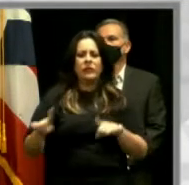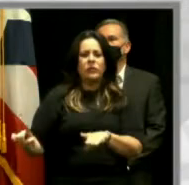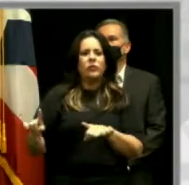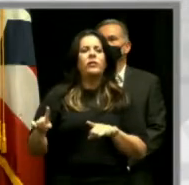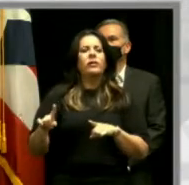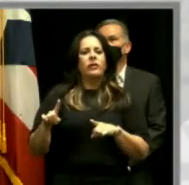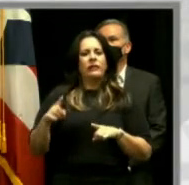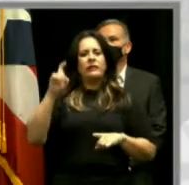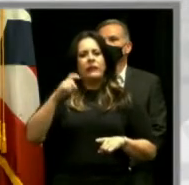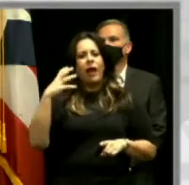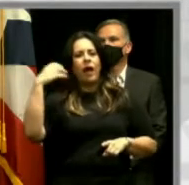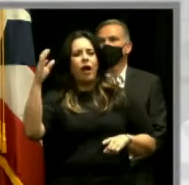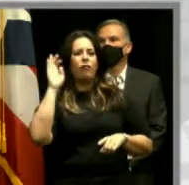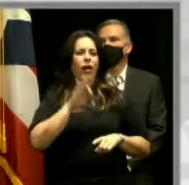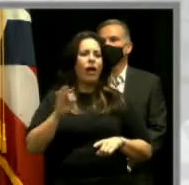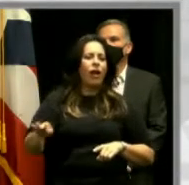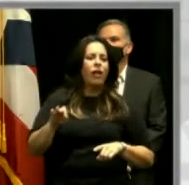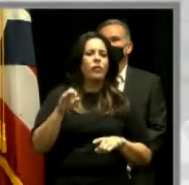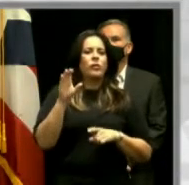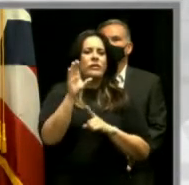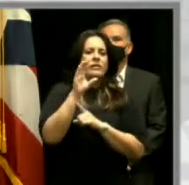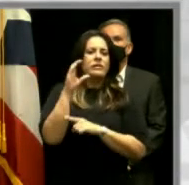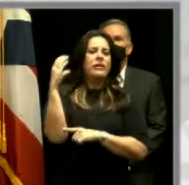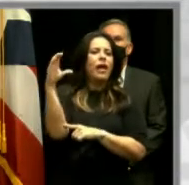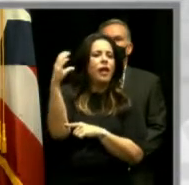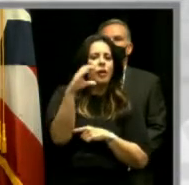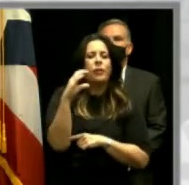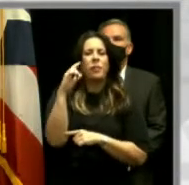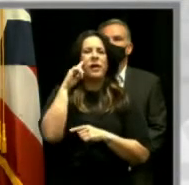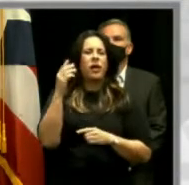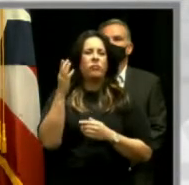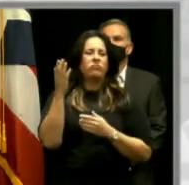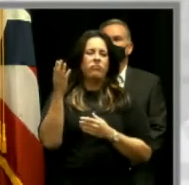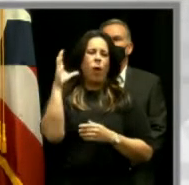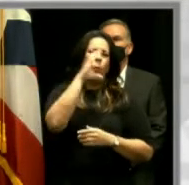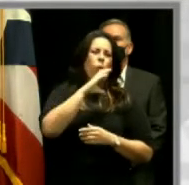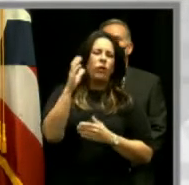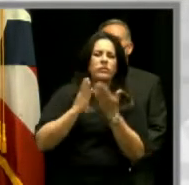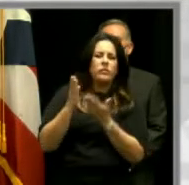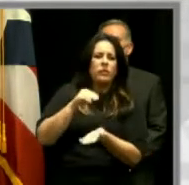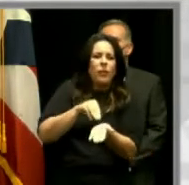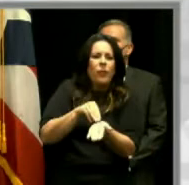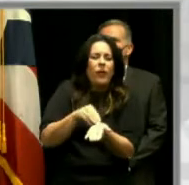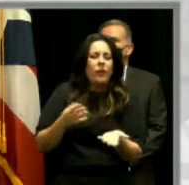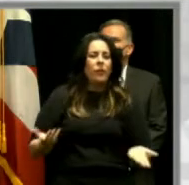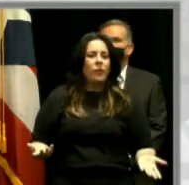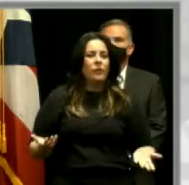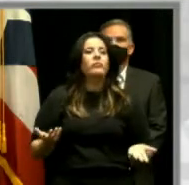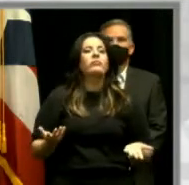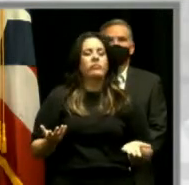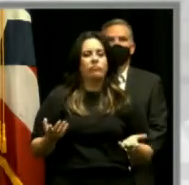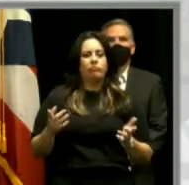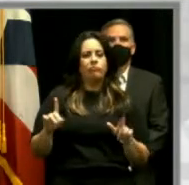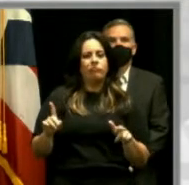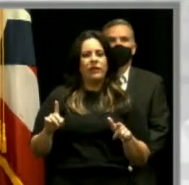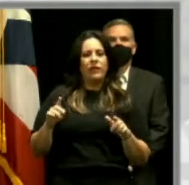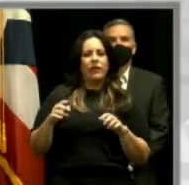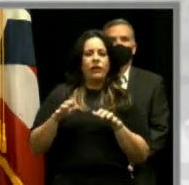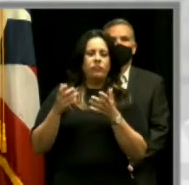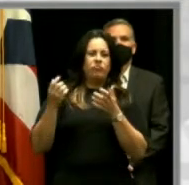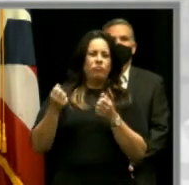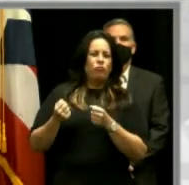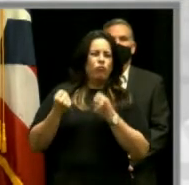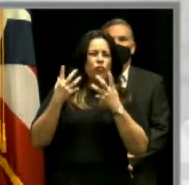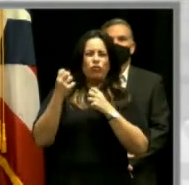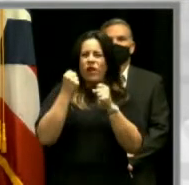a Fajardo, a Ceiba, a Isla Grande, a buscar sus servicios médicos. Servicios médicos que vienen estando de manera deficiente desde